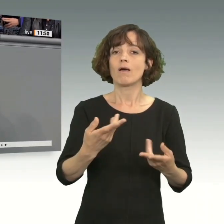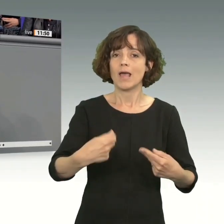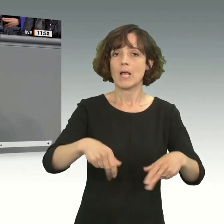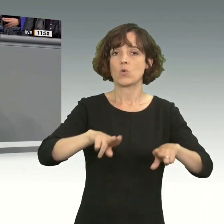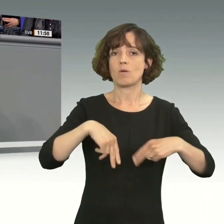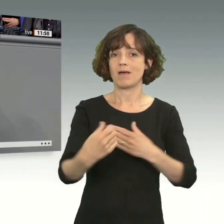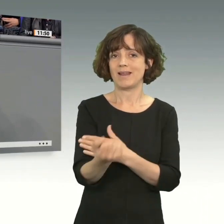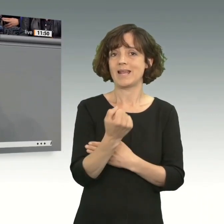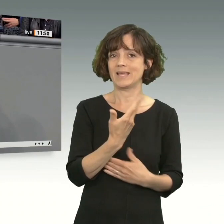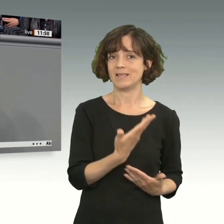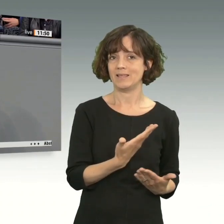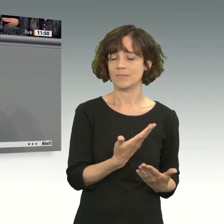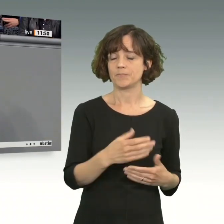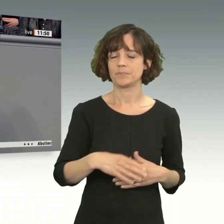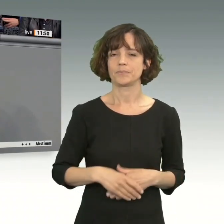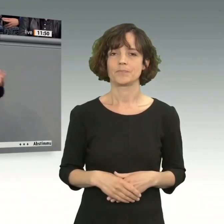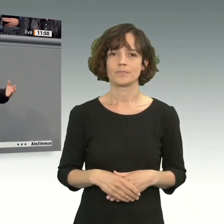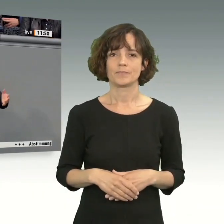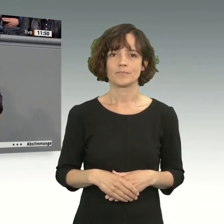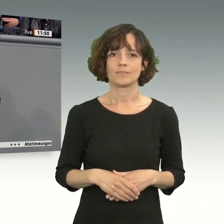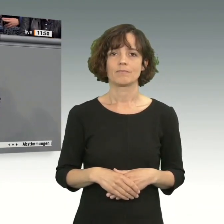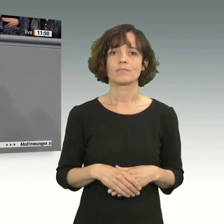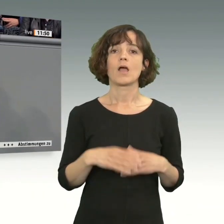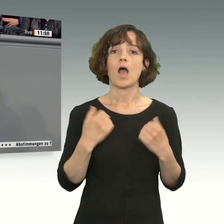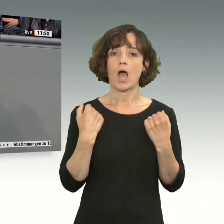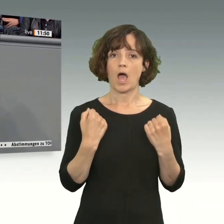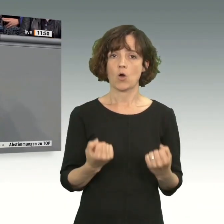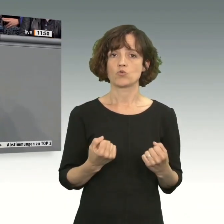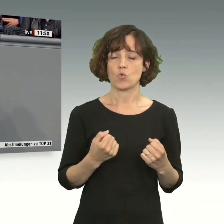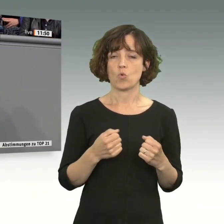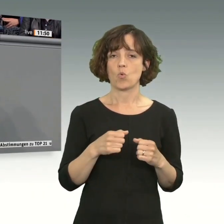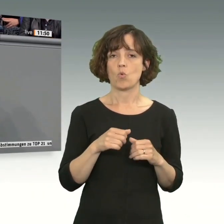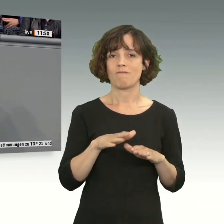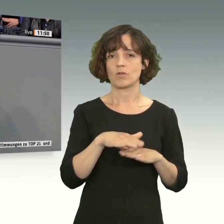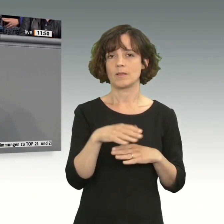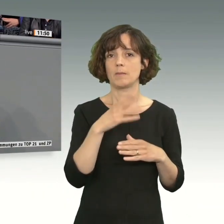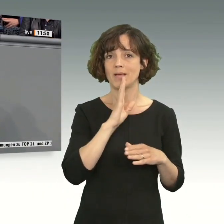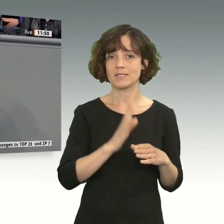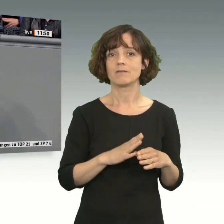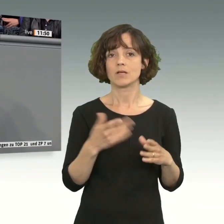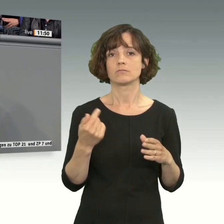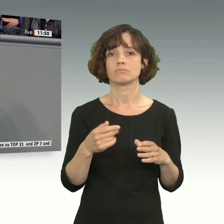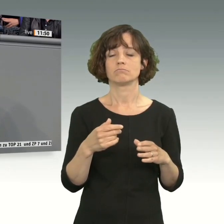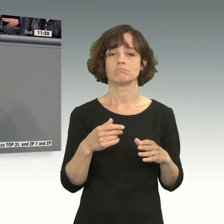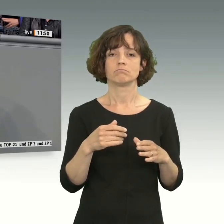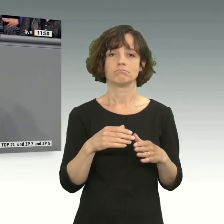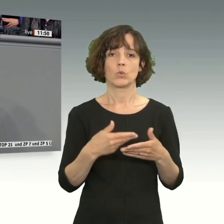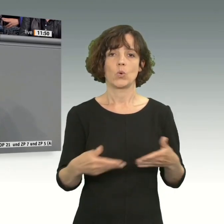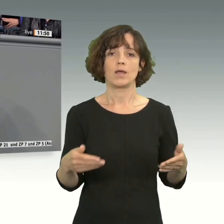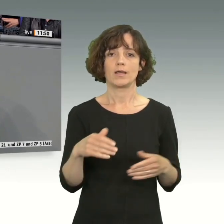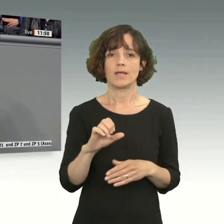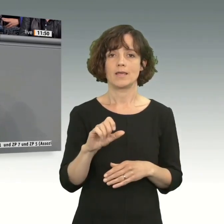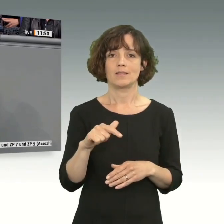gewinnt. Und die Autoflotte in Brasilien zu großem Teil auf Ethanol läuft. Also die